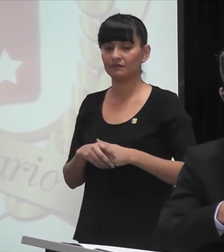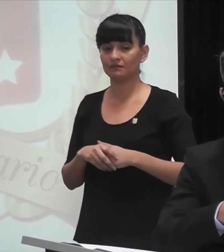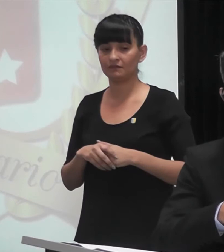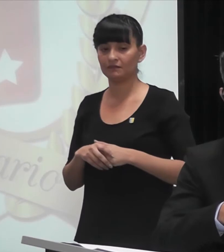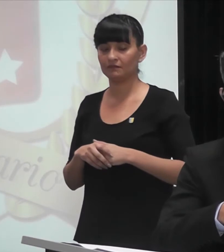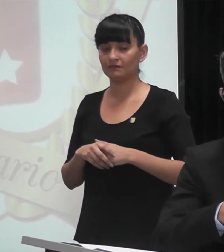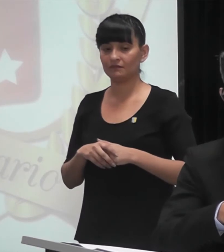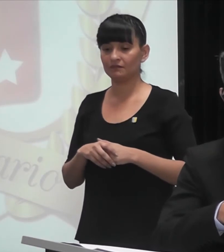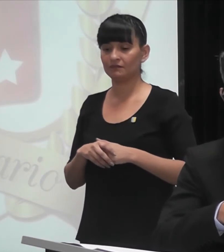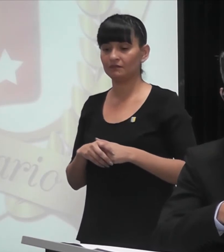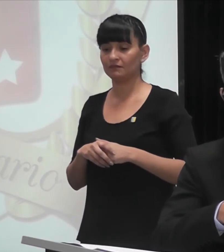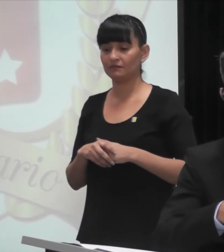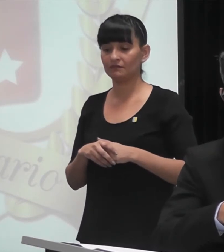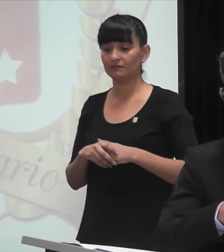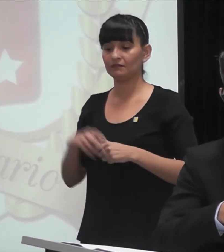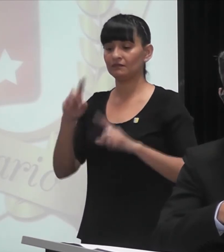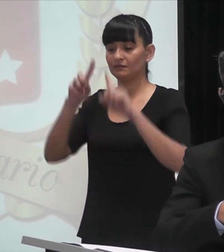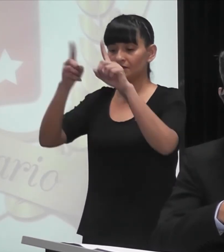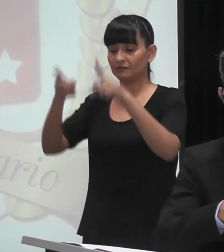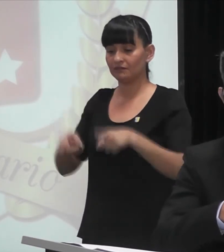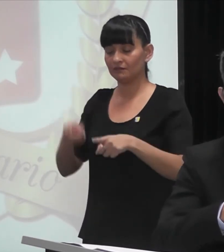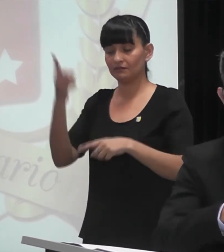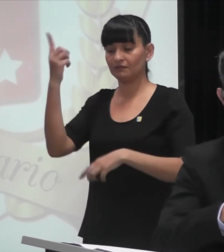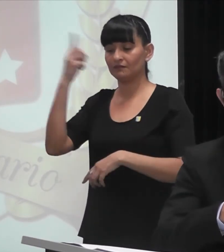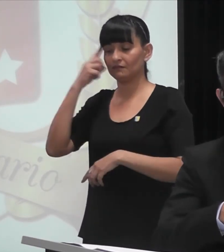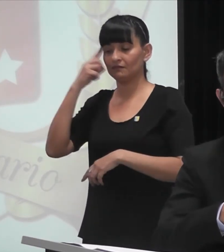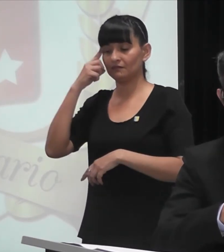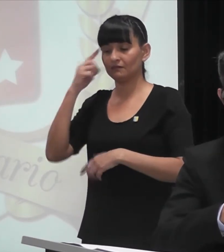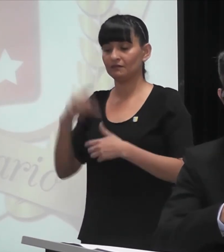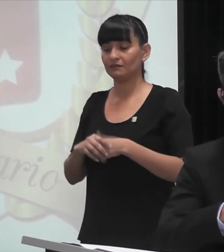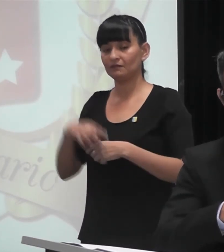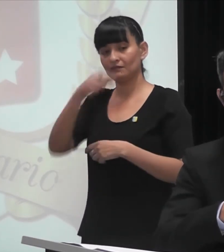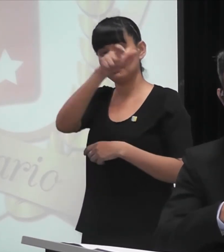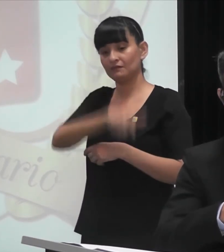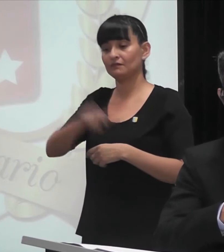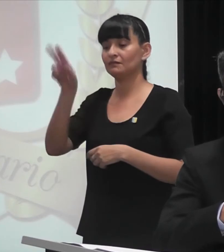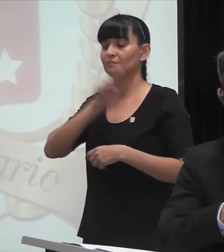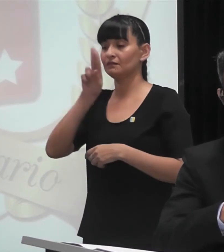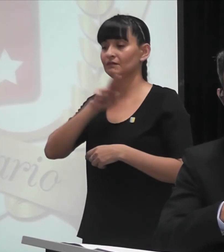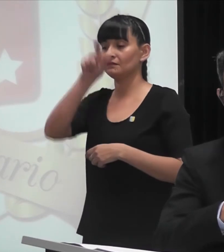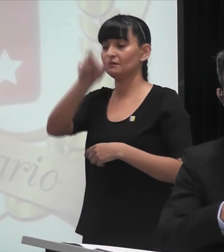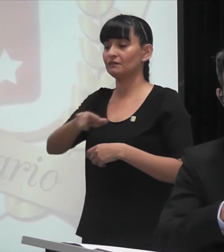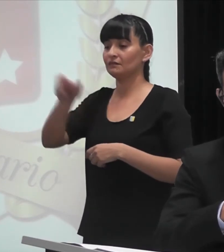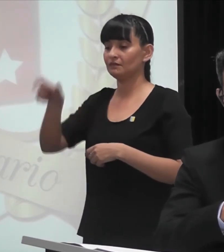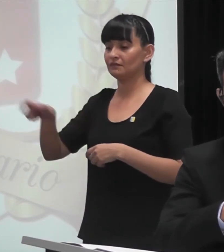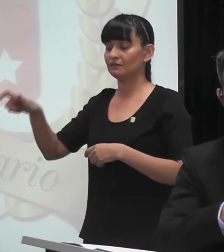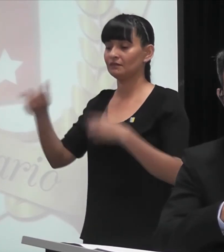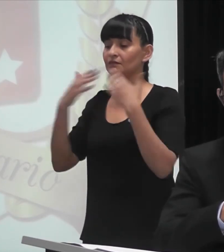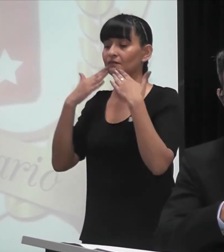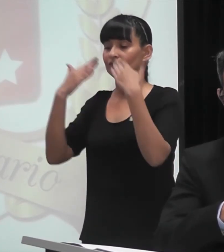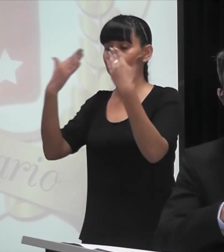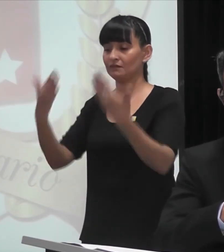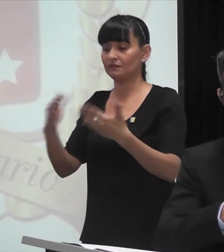ideas. y antes de finalizar quiero agradecer y resaltar el